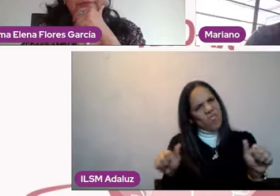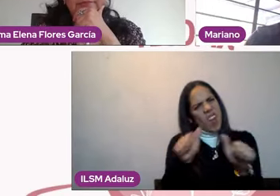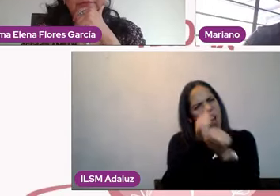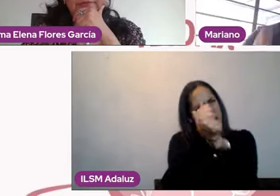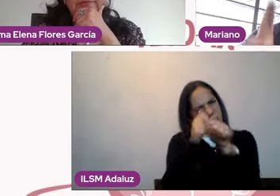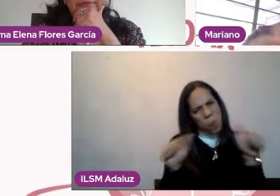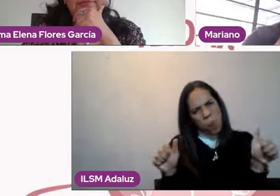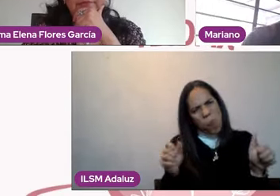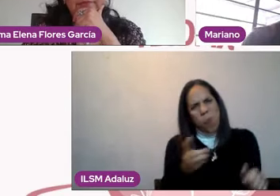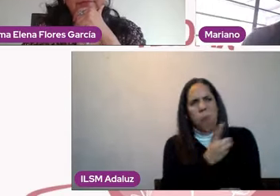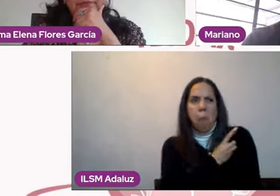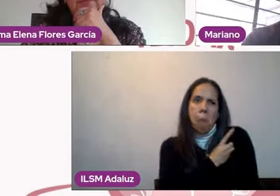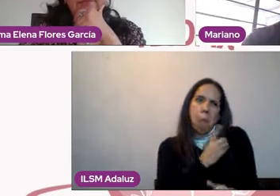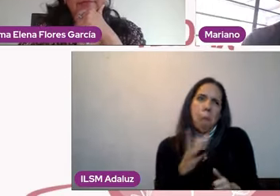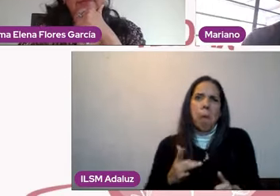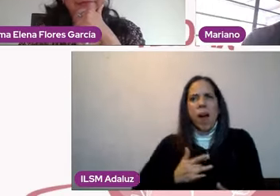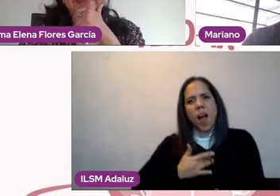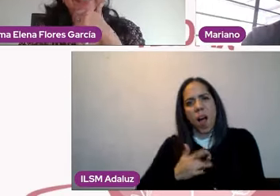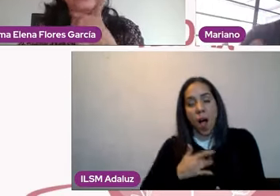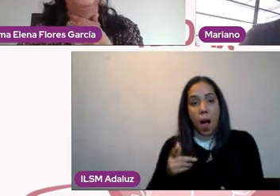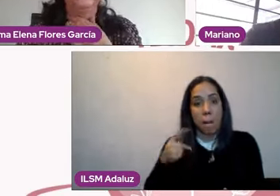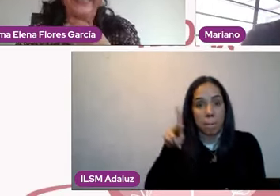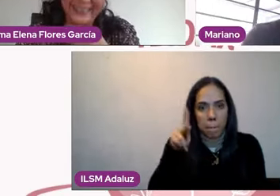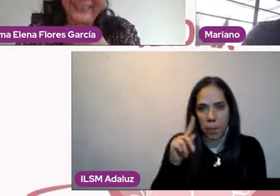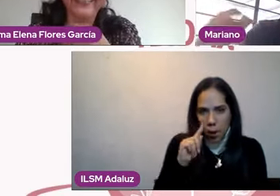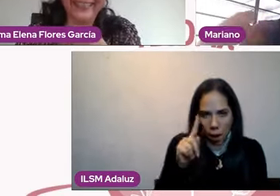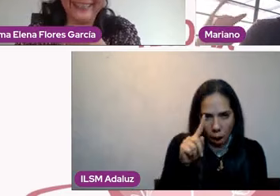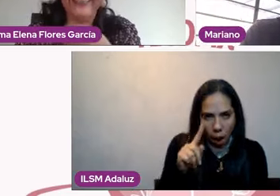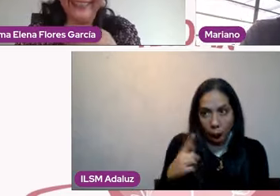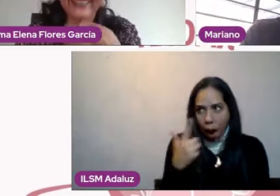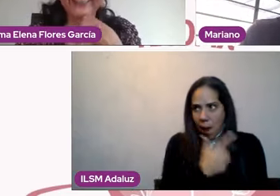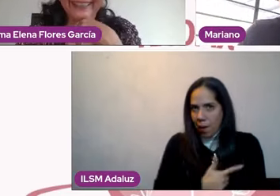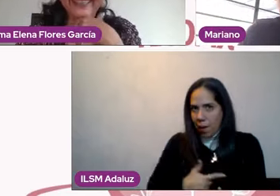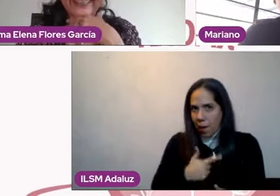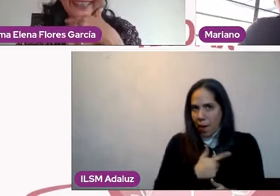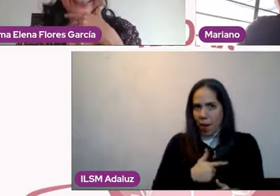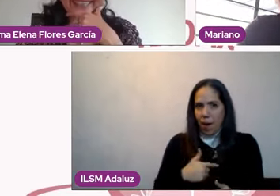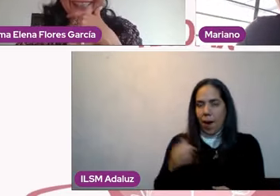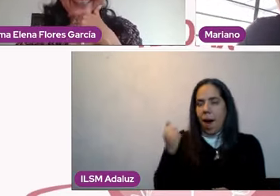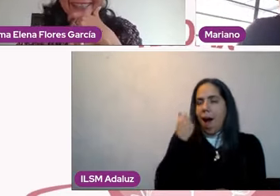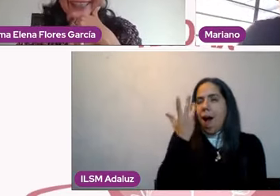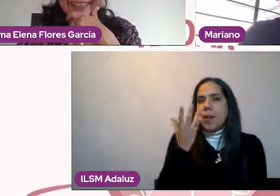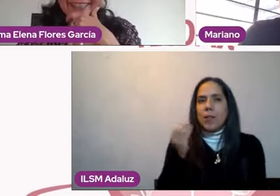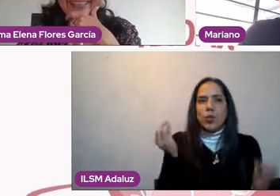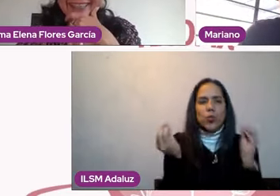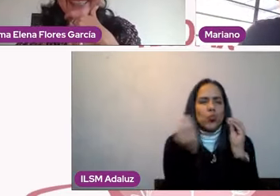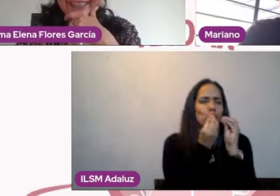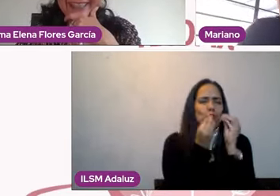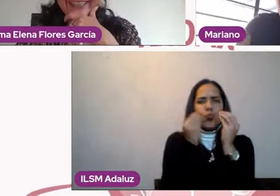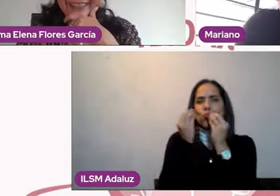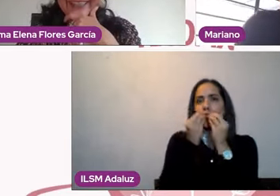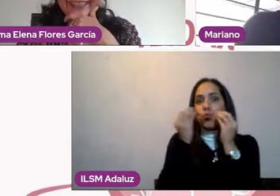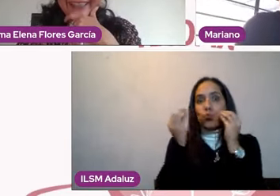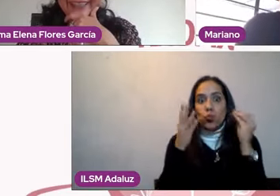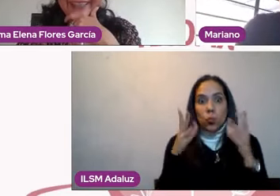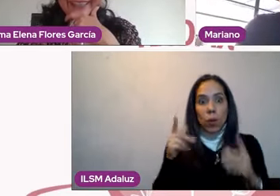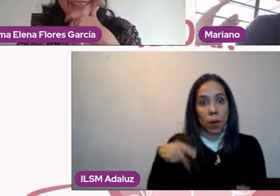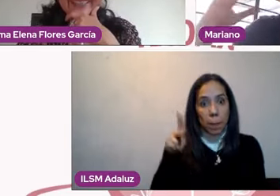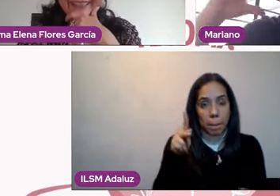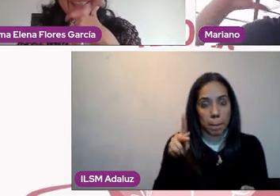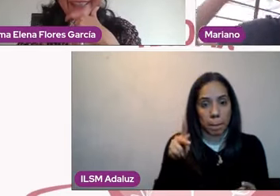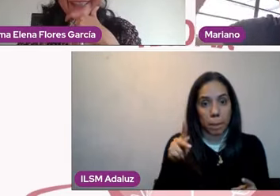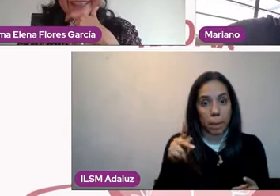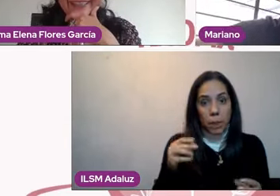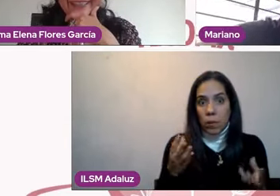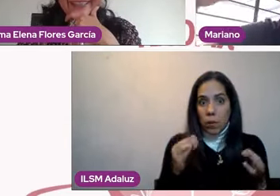persona como pareja, más bien me quiero dar unos besos que también se valdría, pero que mucha gente no se lo permite así, ¿no? Y